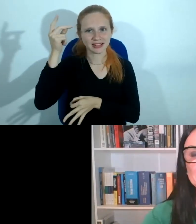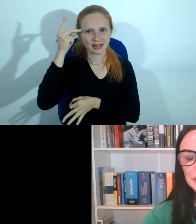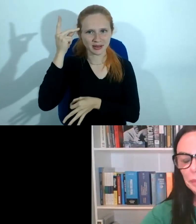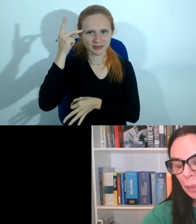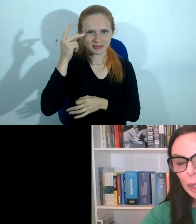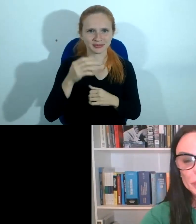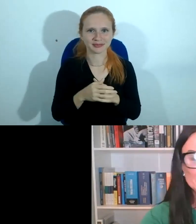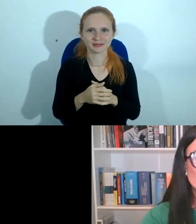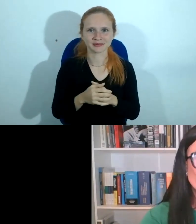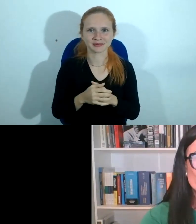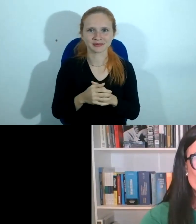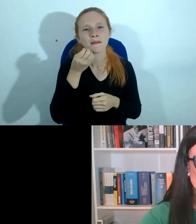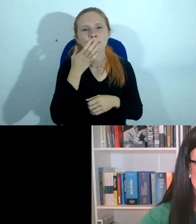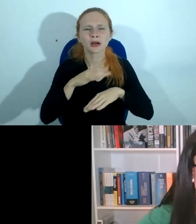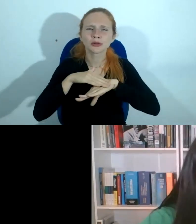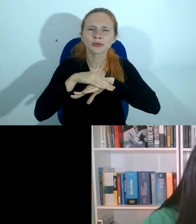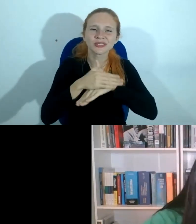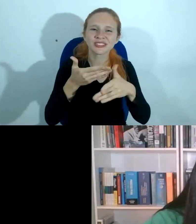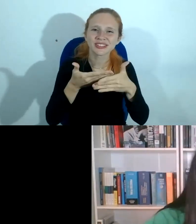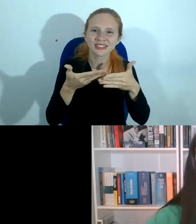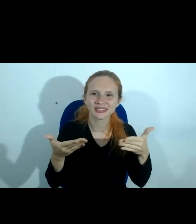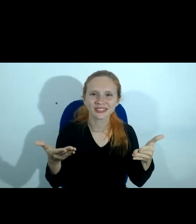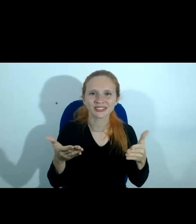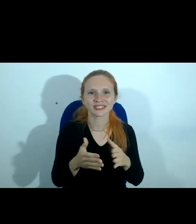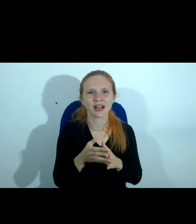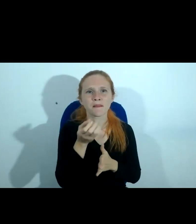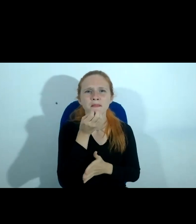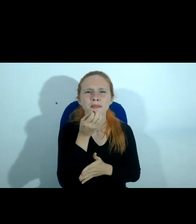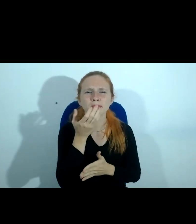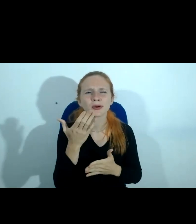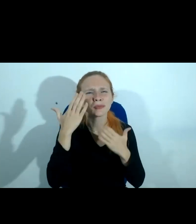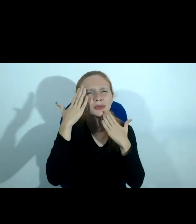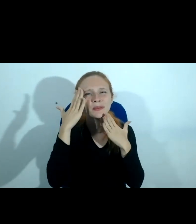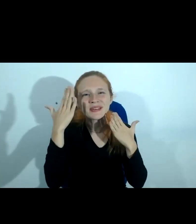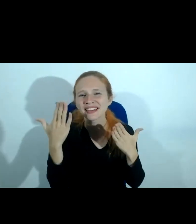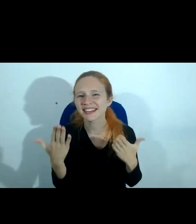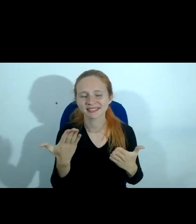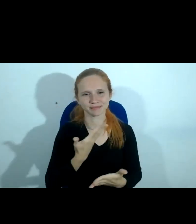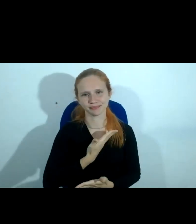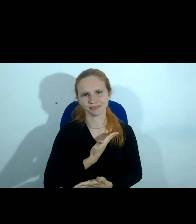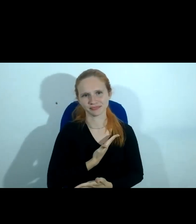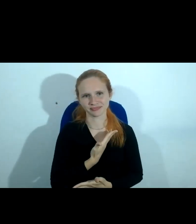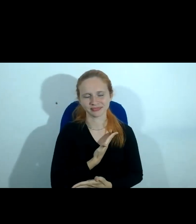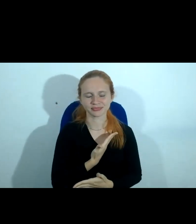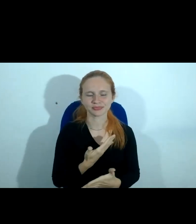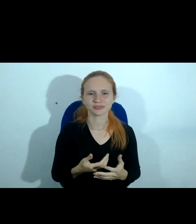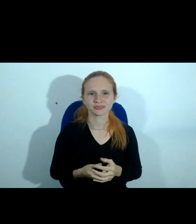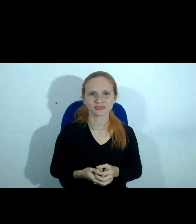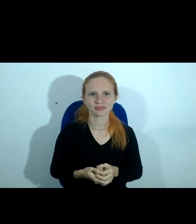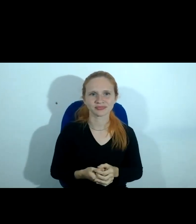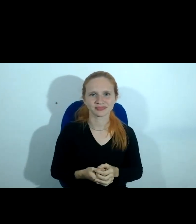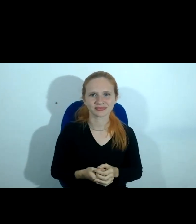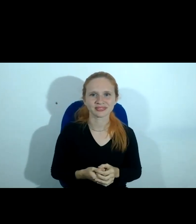Boa noite a todos. Muito obrigada, meu colega, meu amigo, Cero,